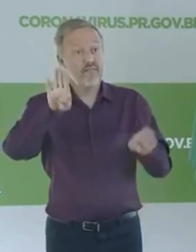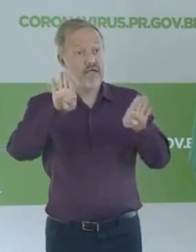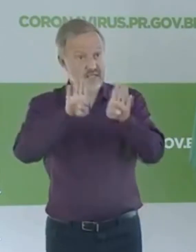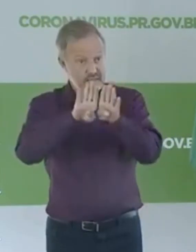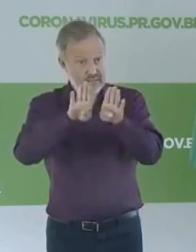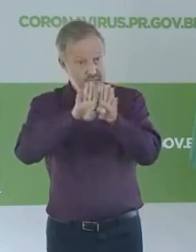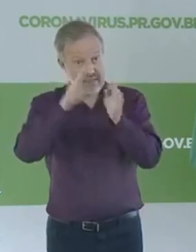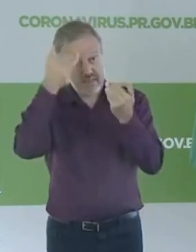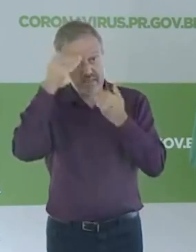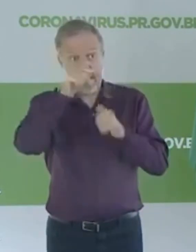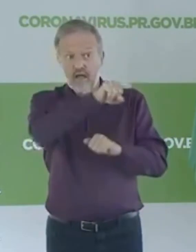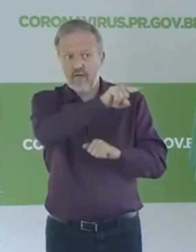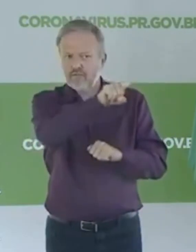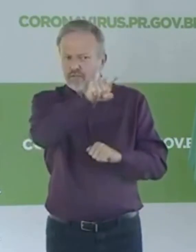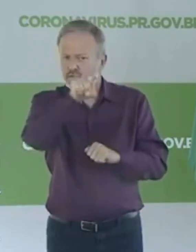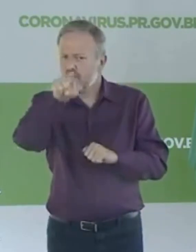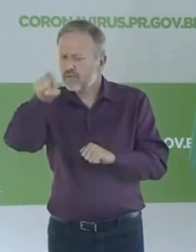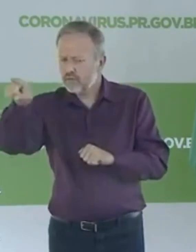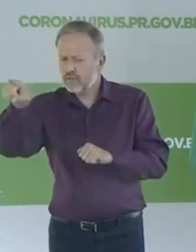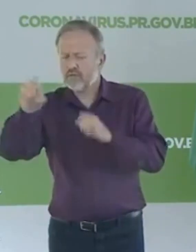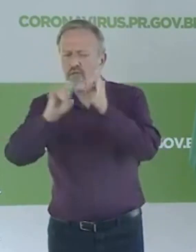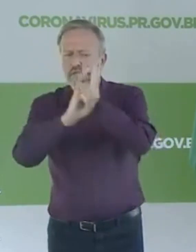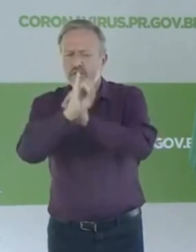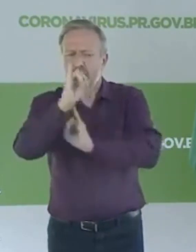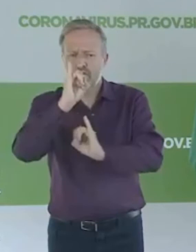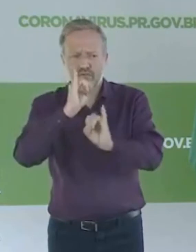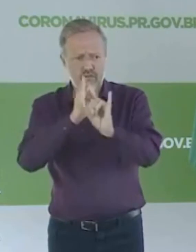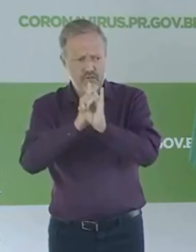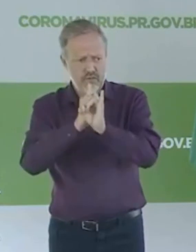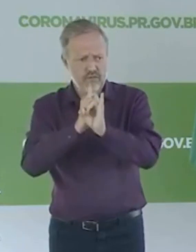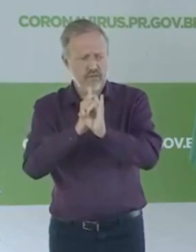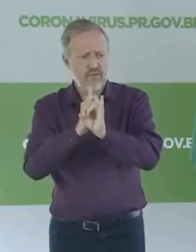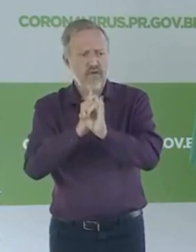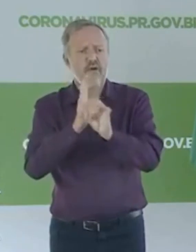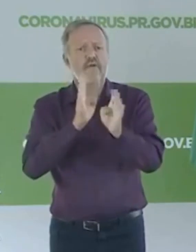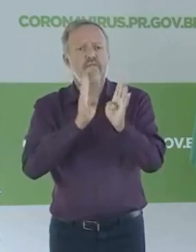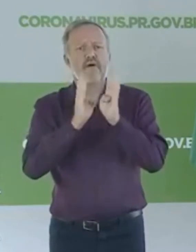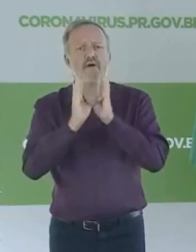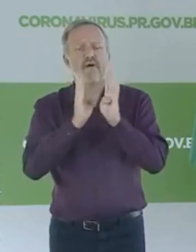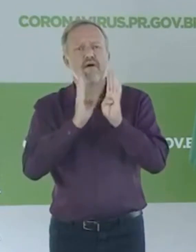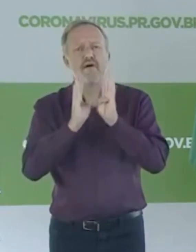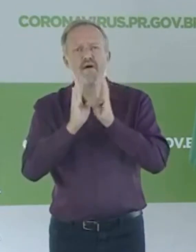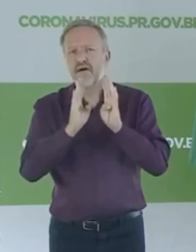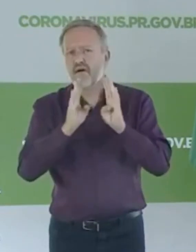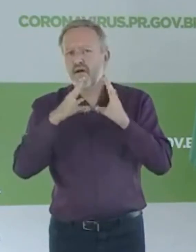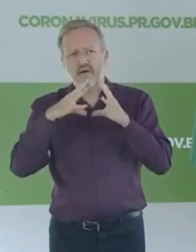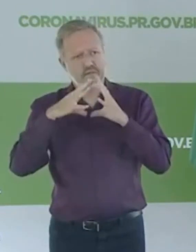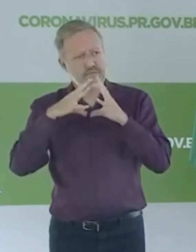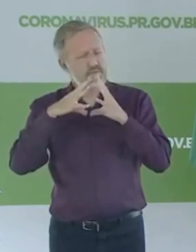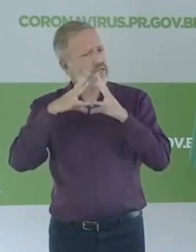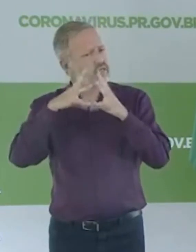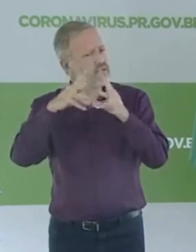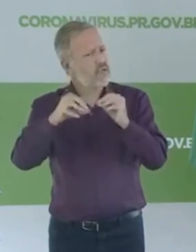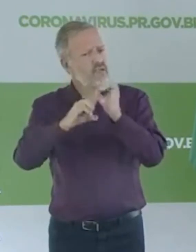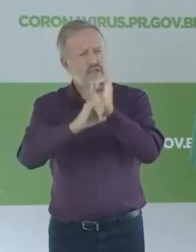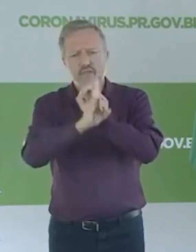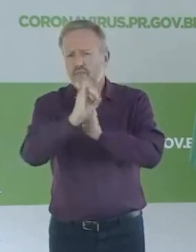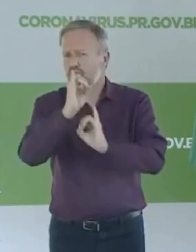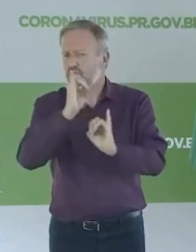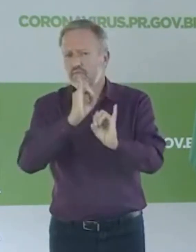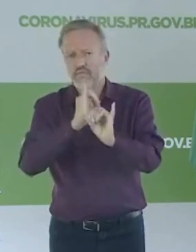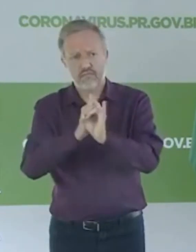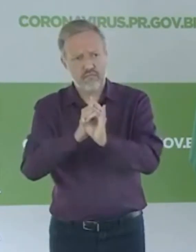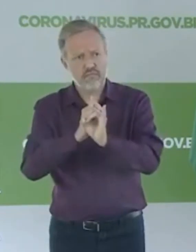sociais, pela internet pelo Facebook, pelo Instagram e por demais meios das redes sociais